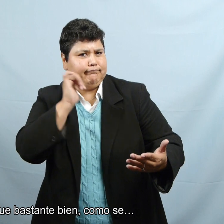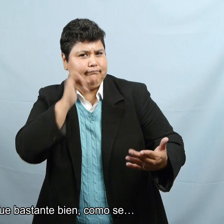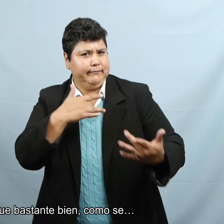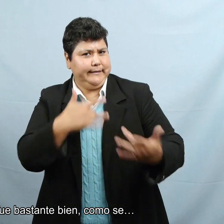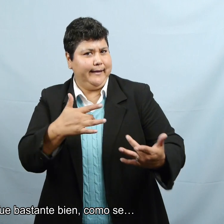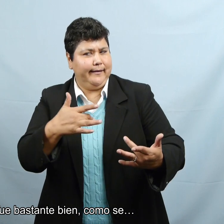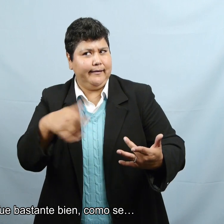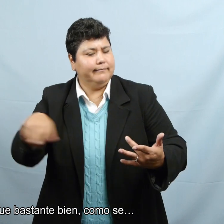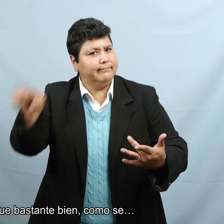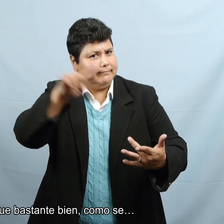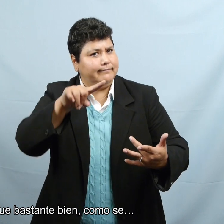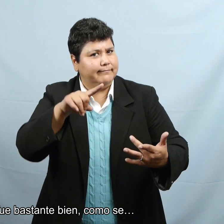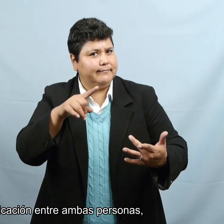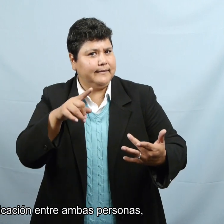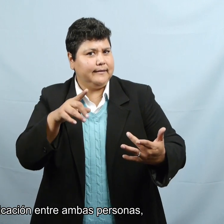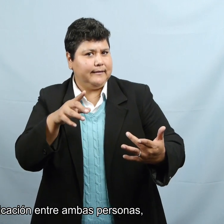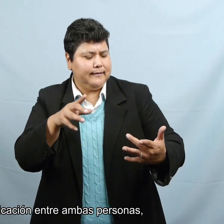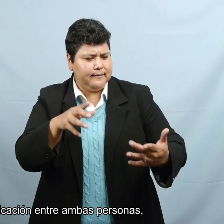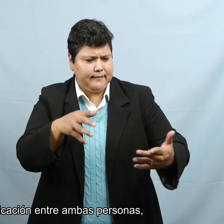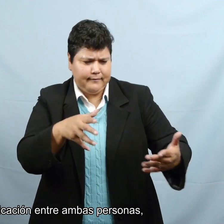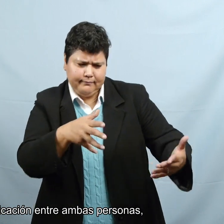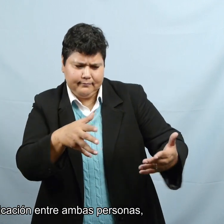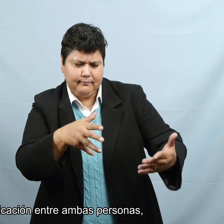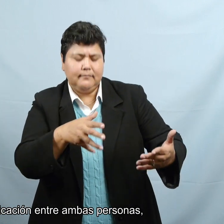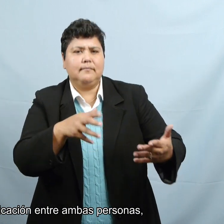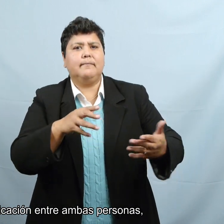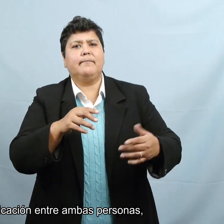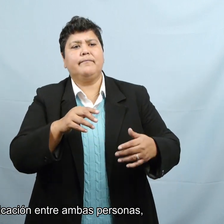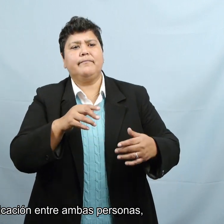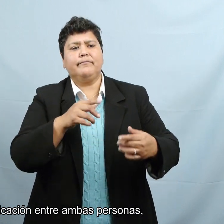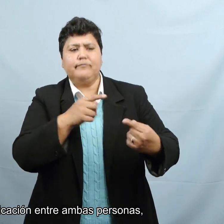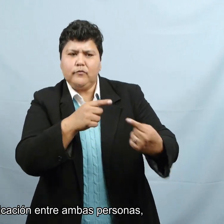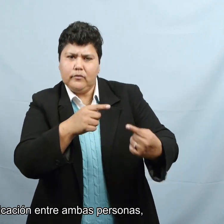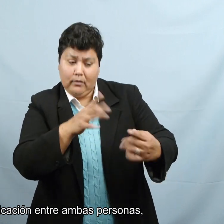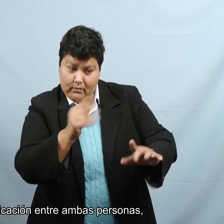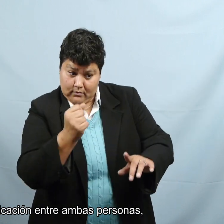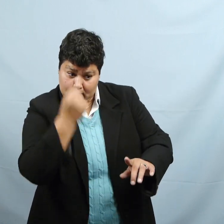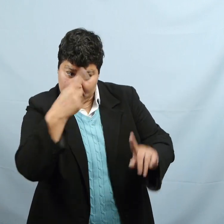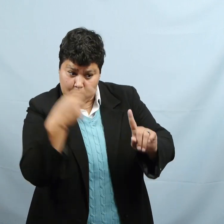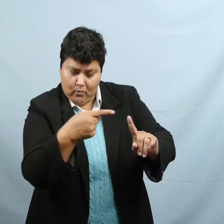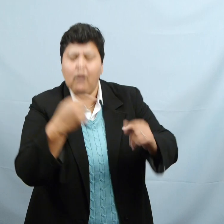Creo que fue bastante bien la comunicación entre ambas personas.